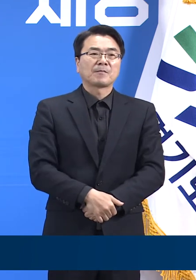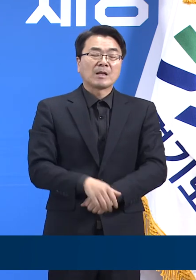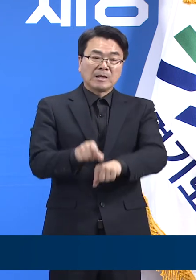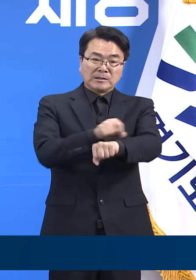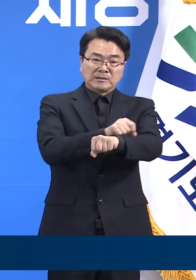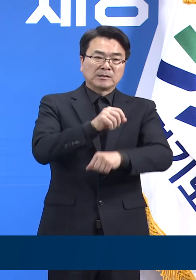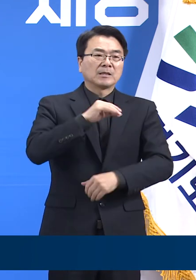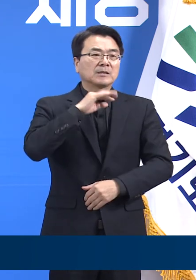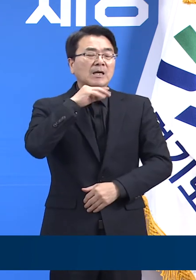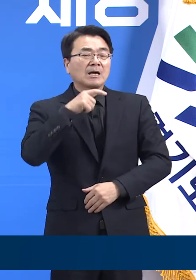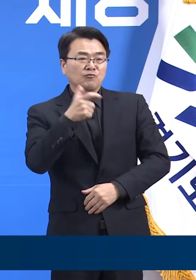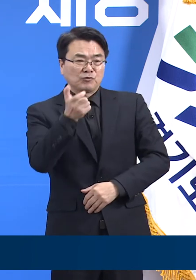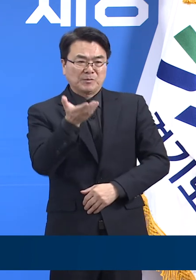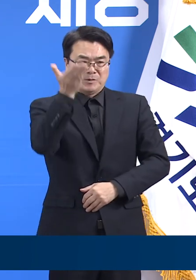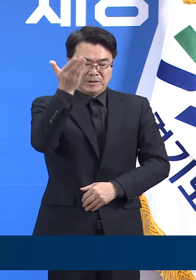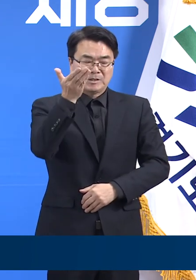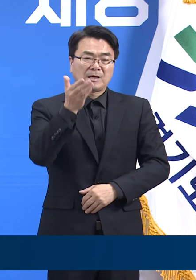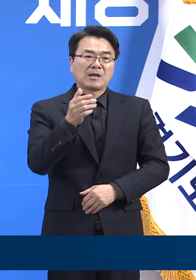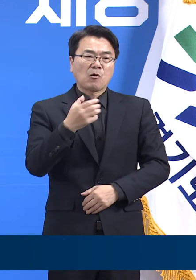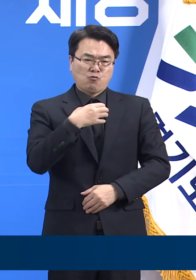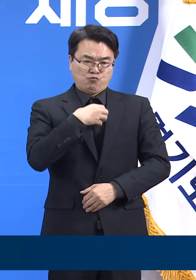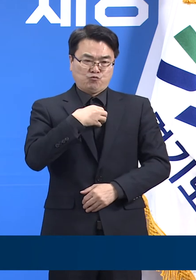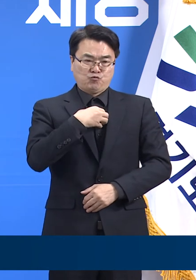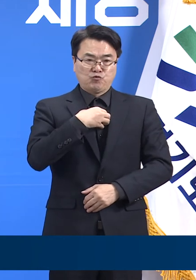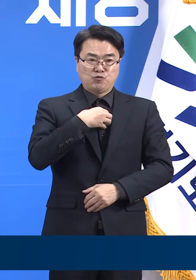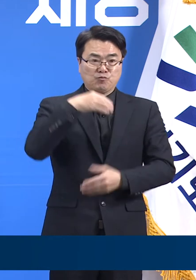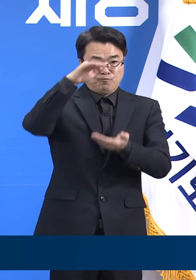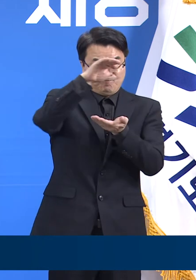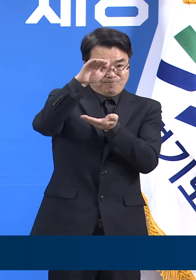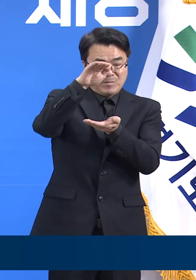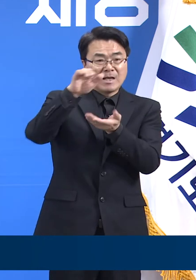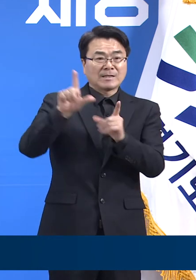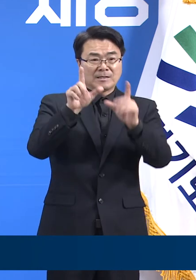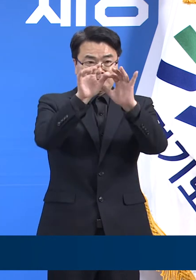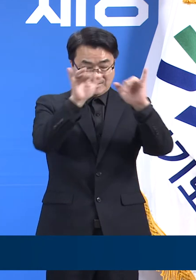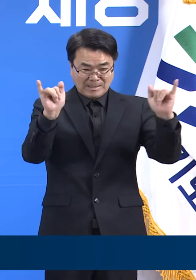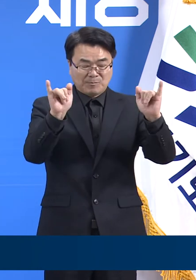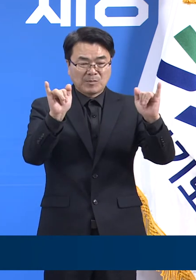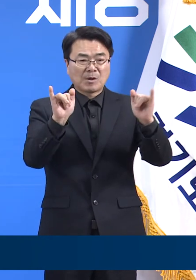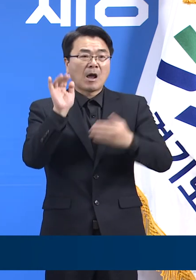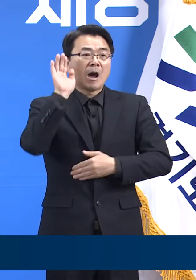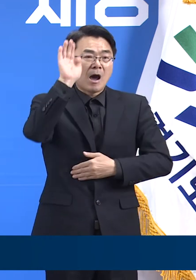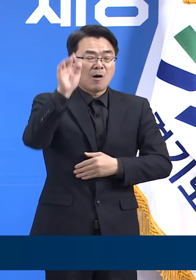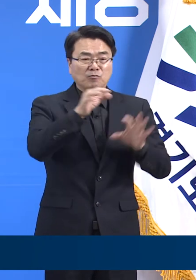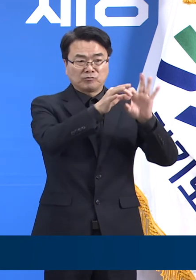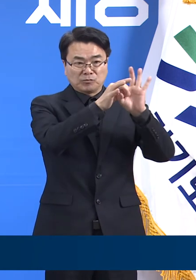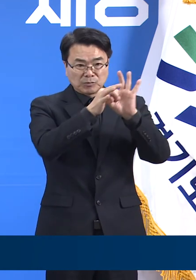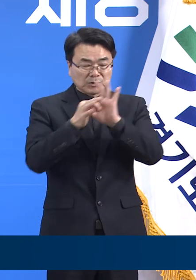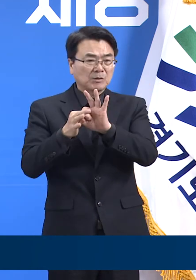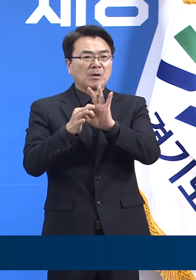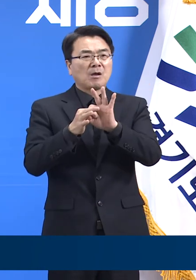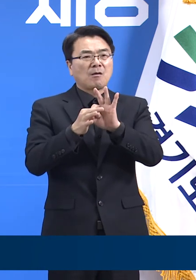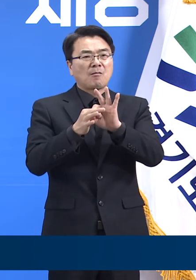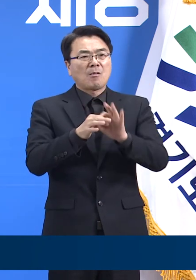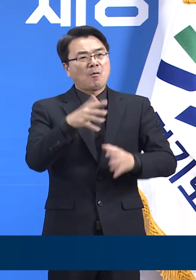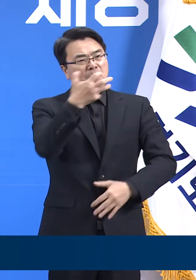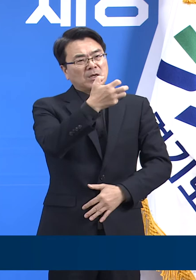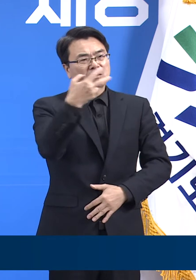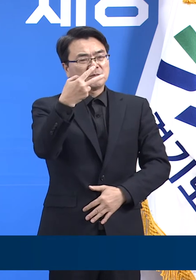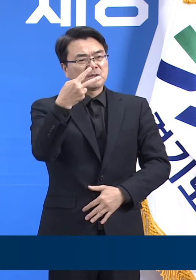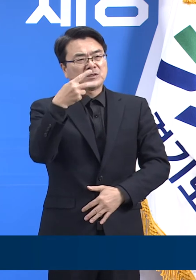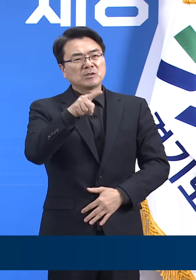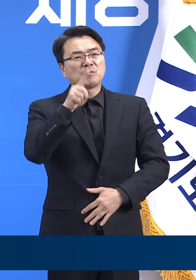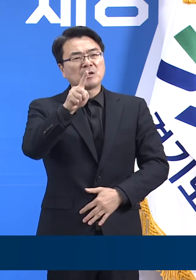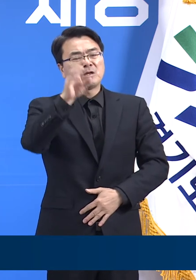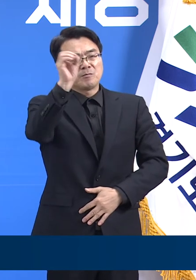추가접종 대상자는 22일 0시 기준 259만 2,085명이며, 이 중 82.1%인